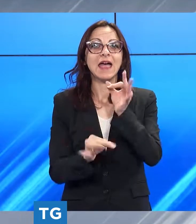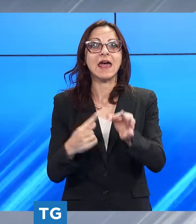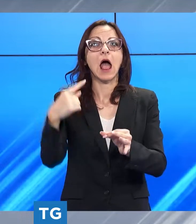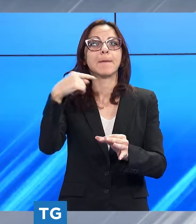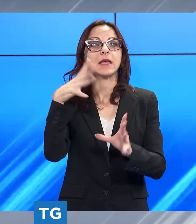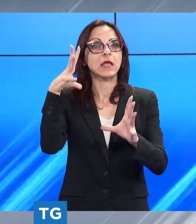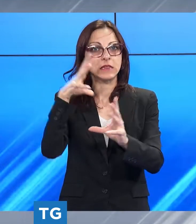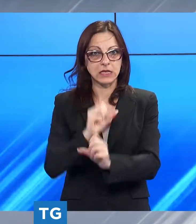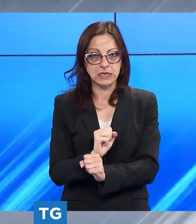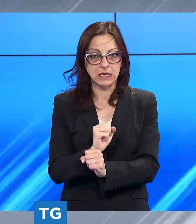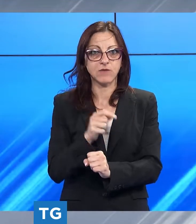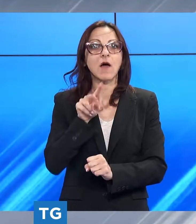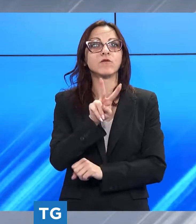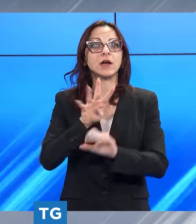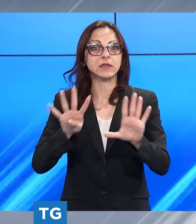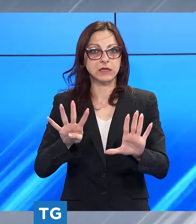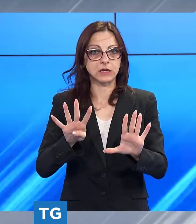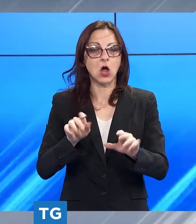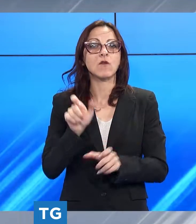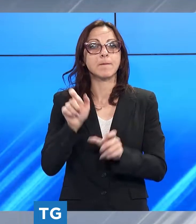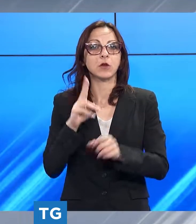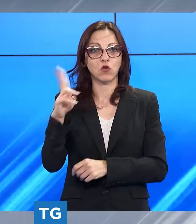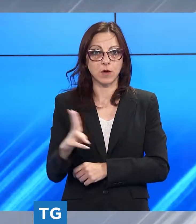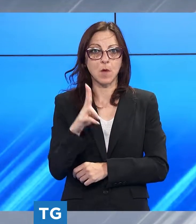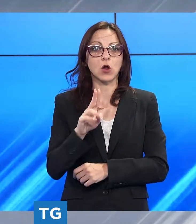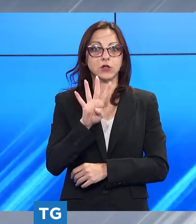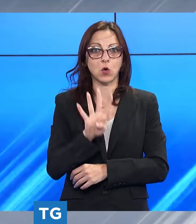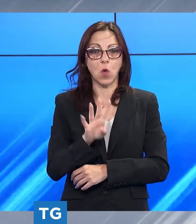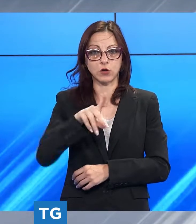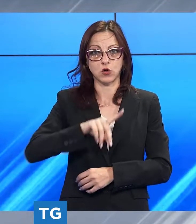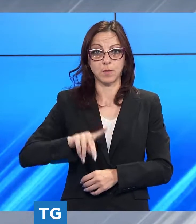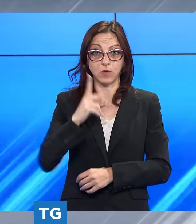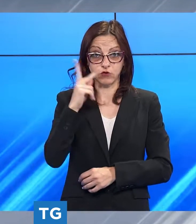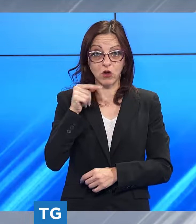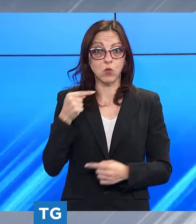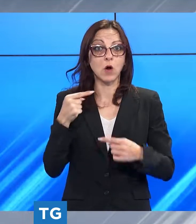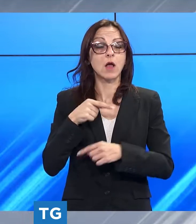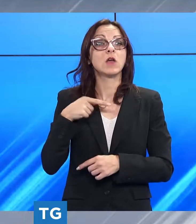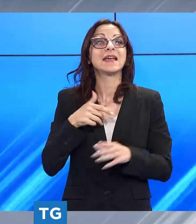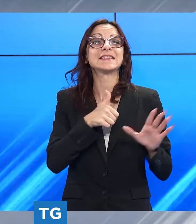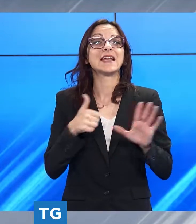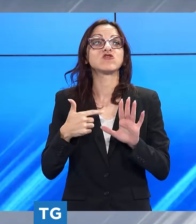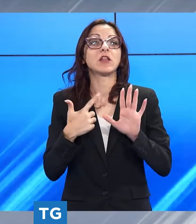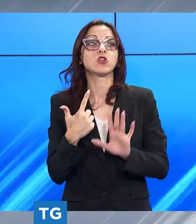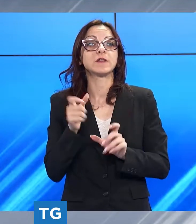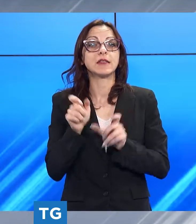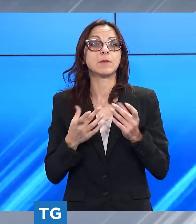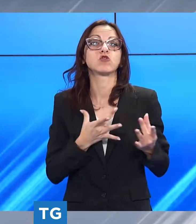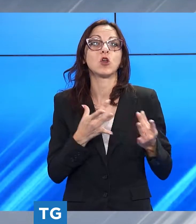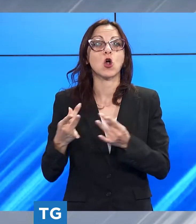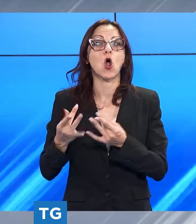sono 29 4 i decessi in provincia di lucca 607 i nuovi contagiati